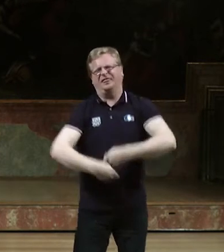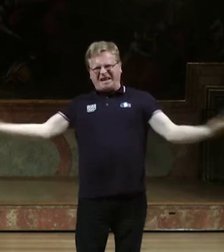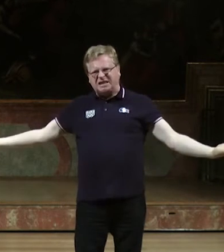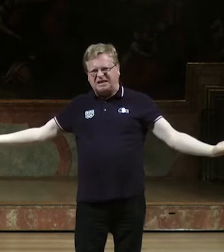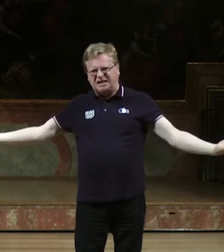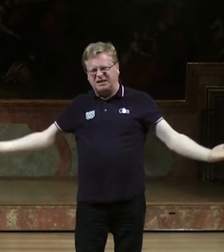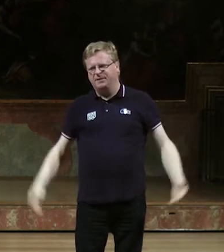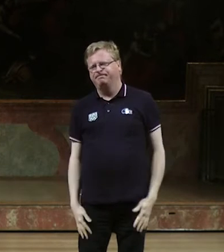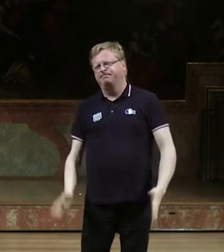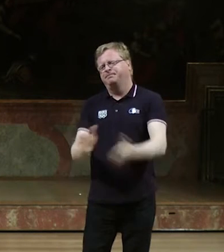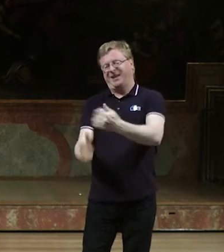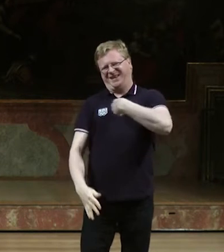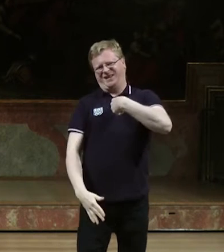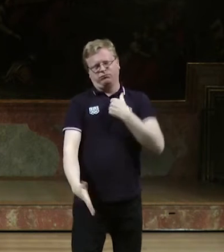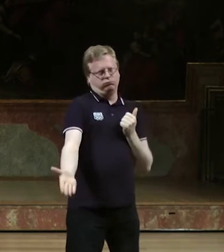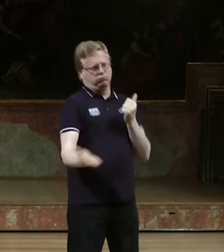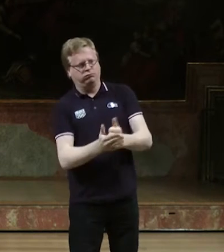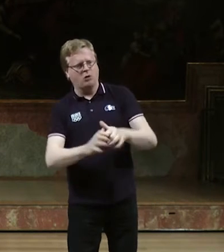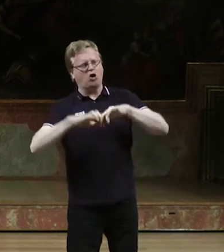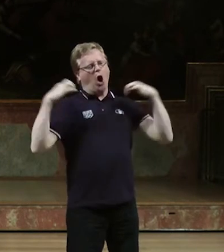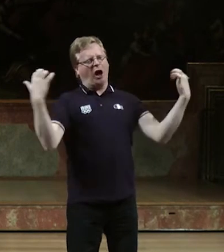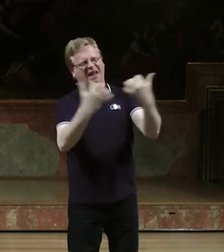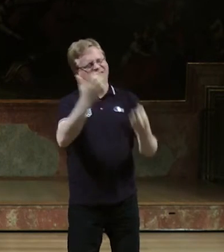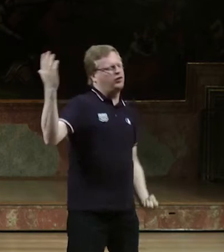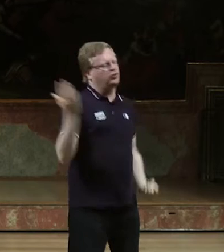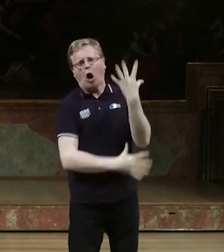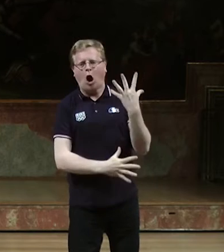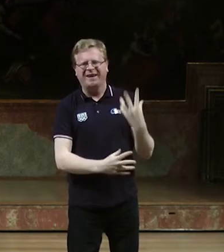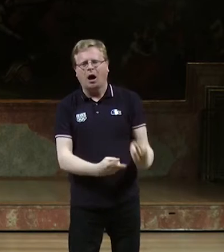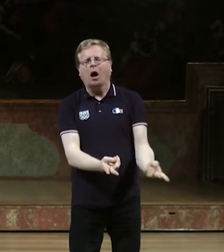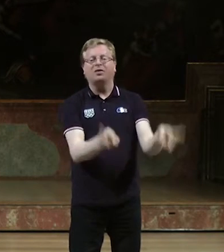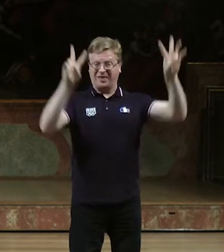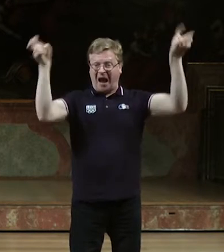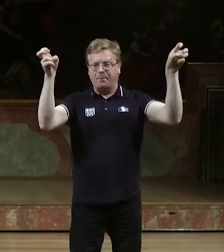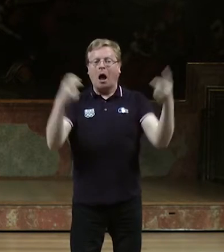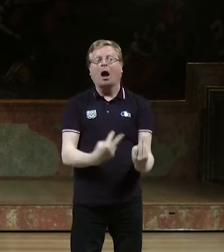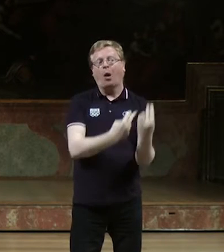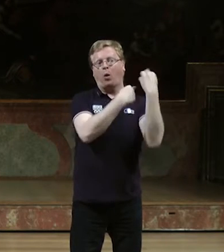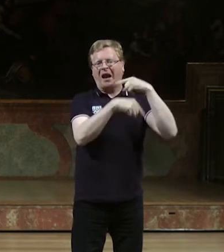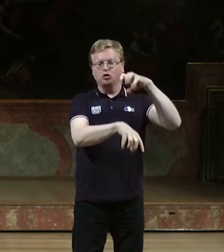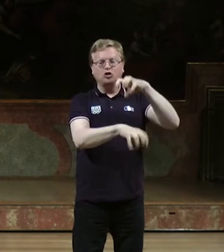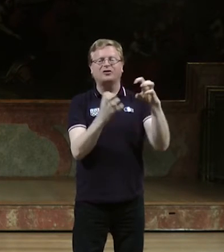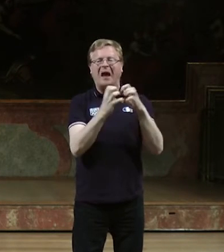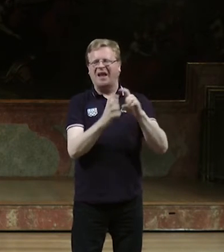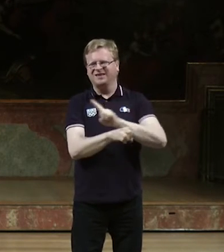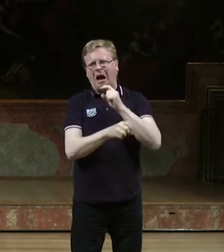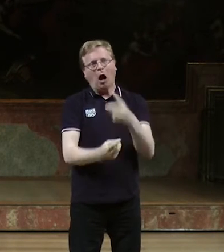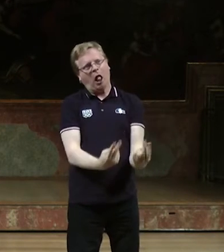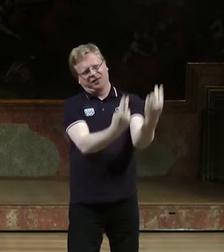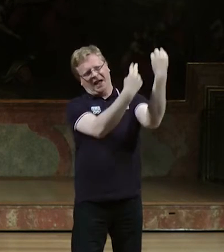besprechen, besprechen, Ergebnis zero. Tja, ich berufe einen Kongress ein und dafür verlange